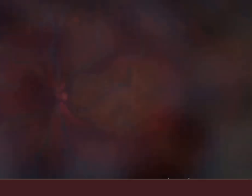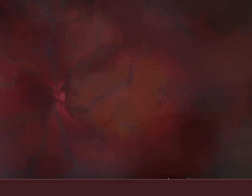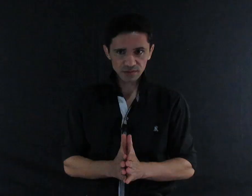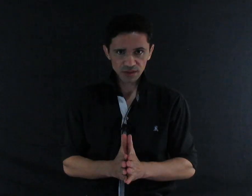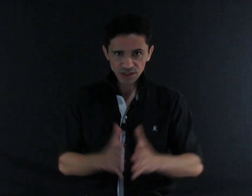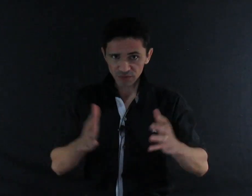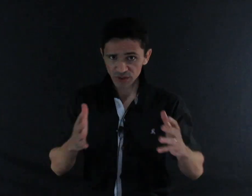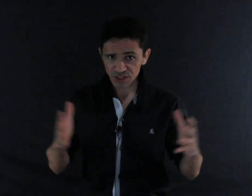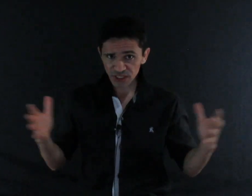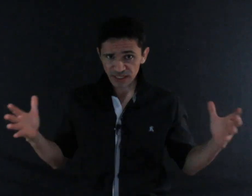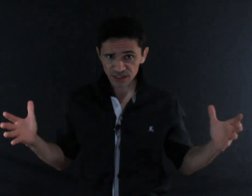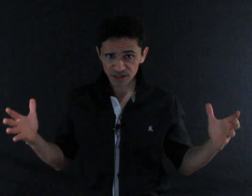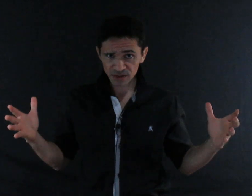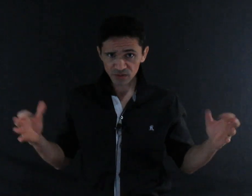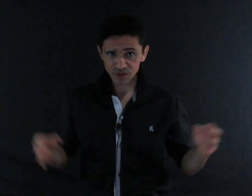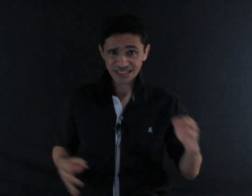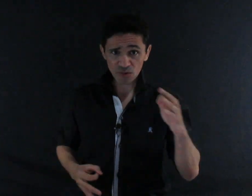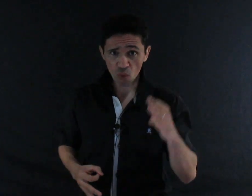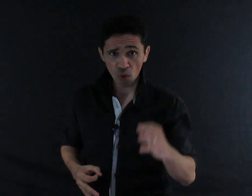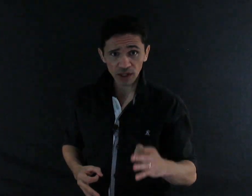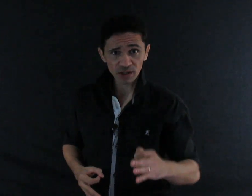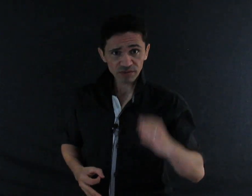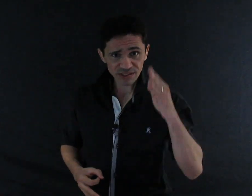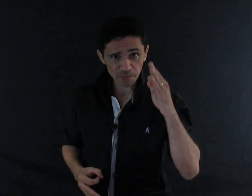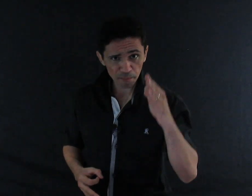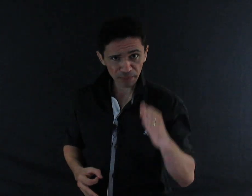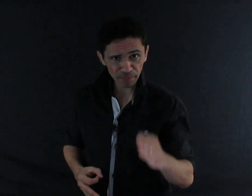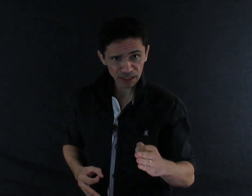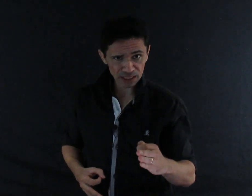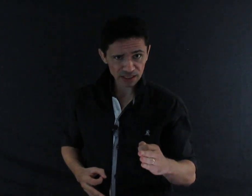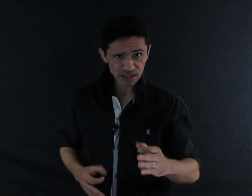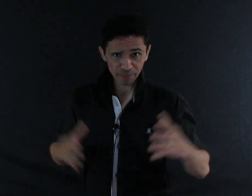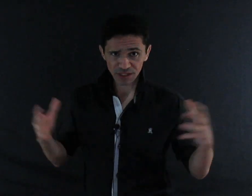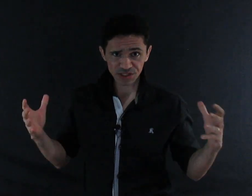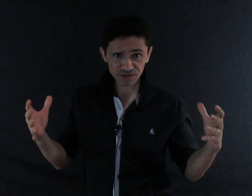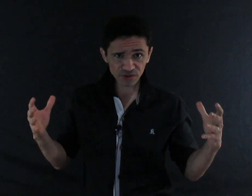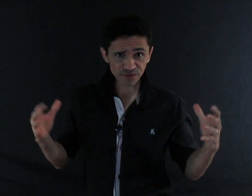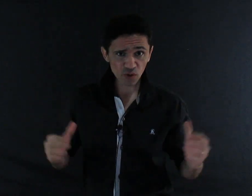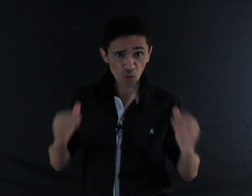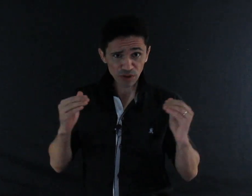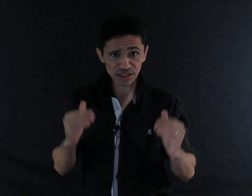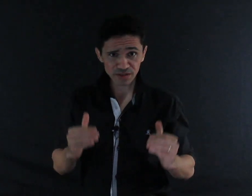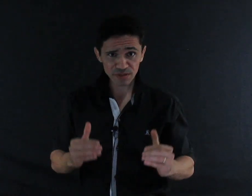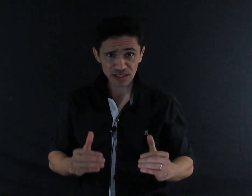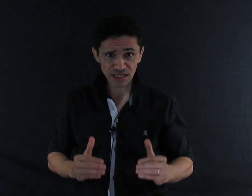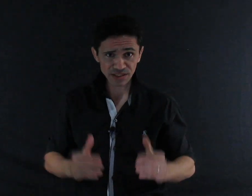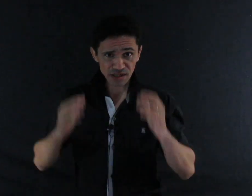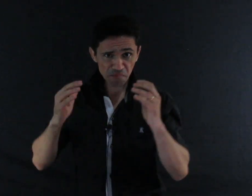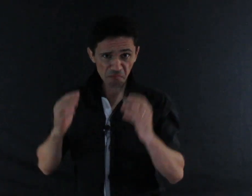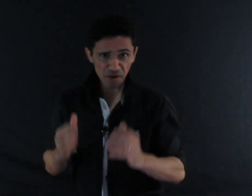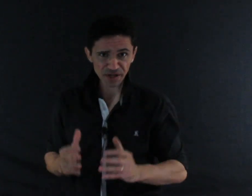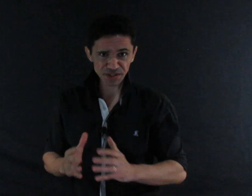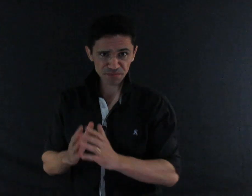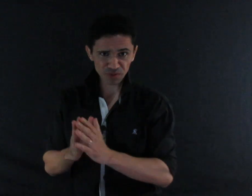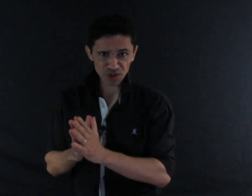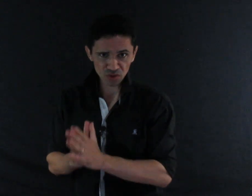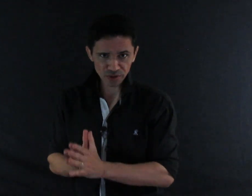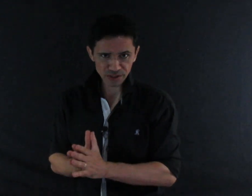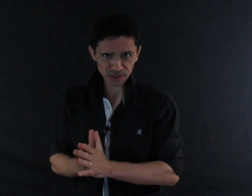Se você está aqui, você agora vai se preparar para desenvolver uma das habilidades mais poderosas